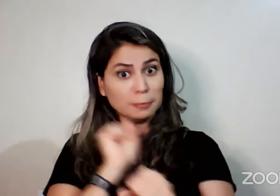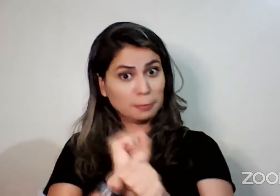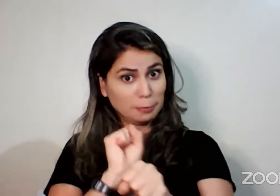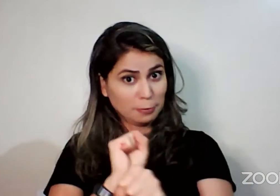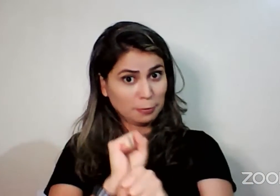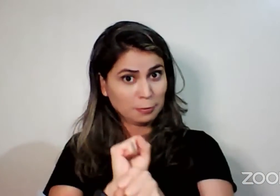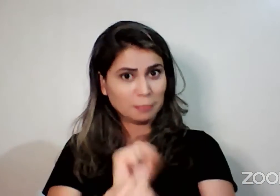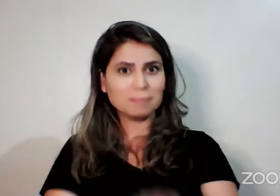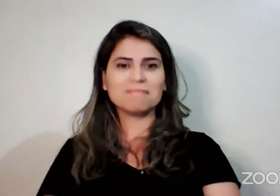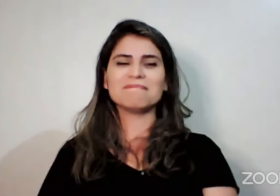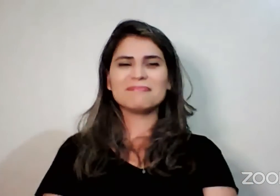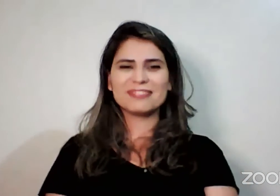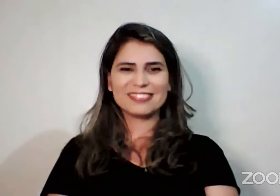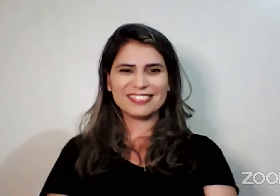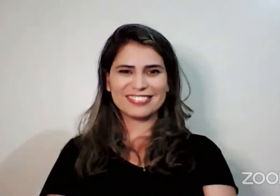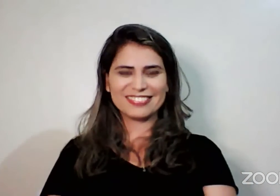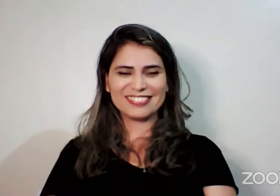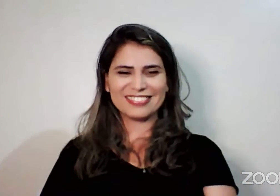Ufa! Ufa!